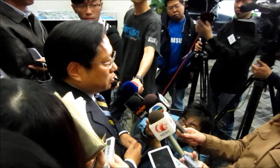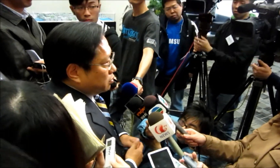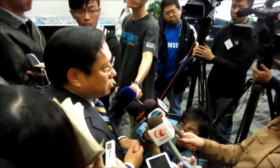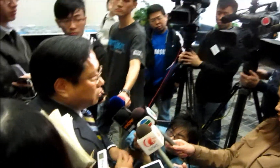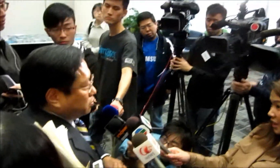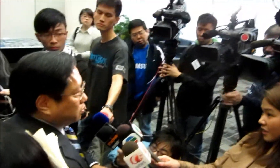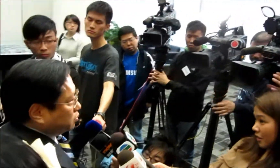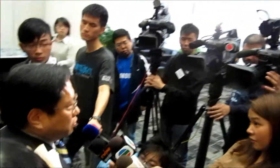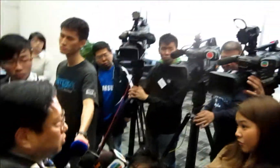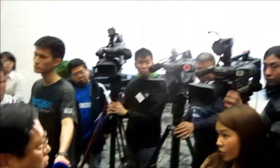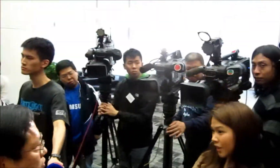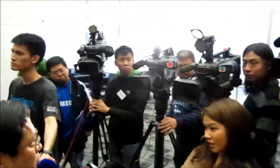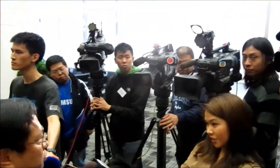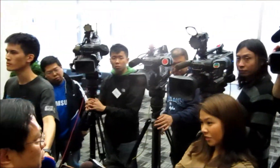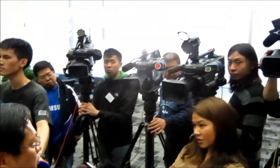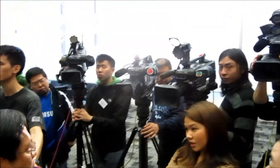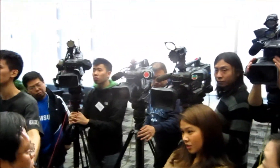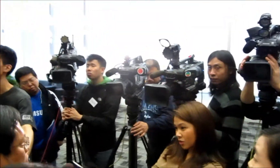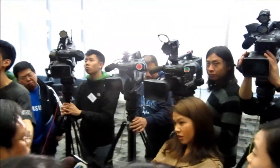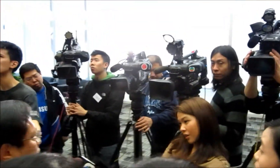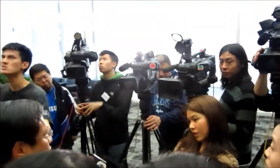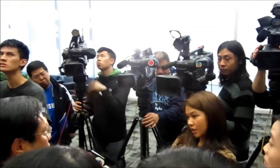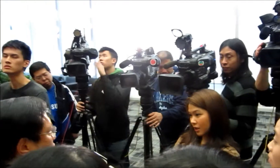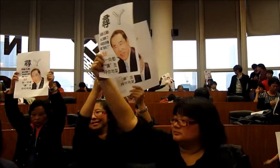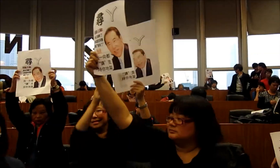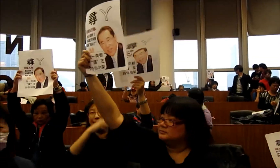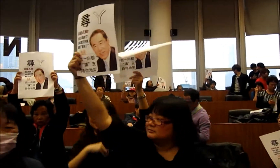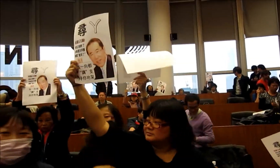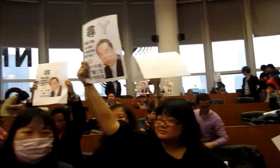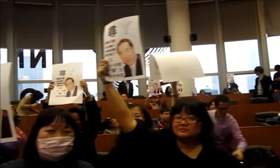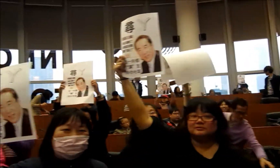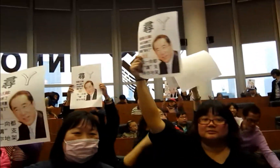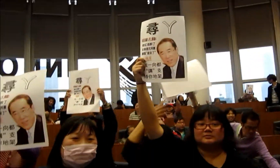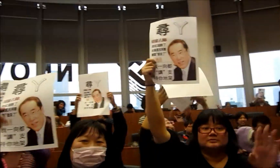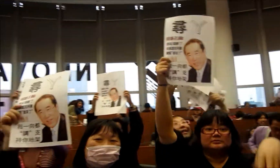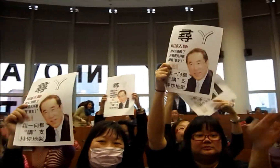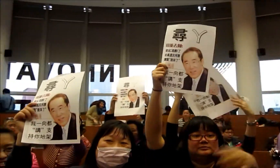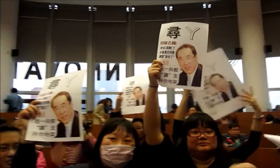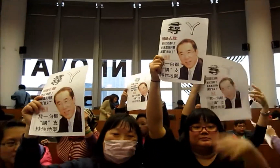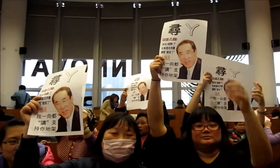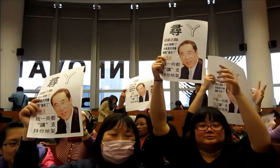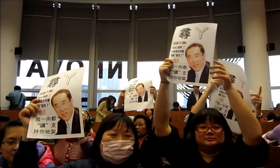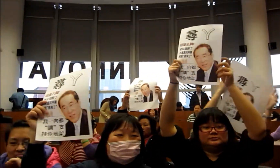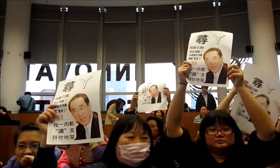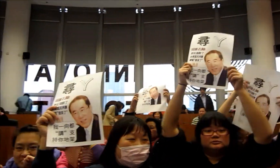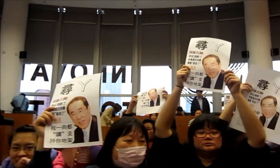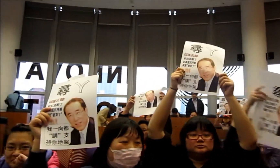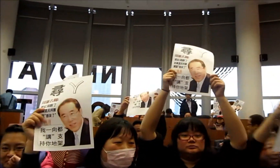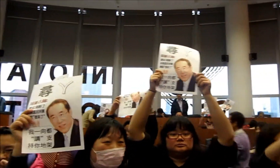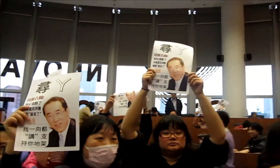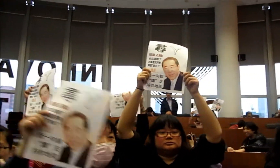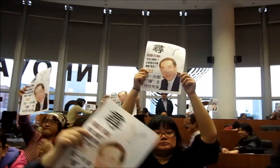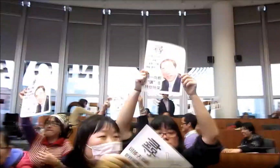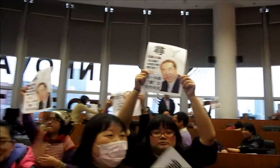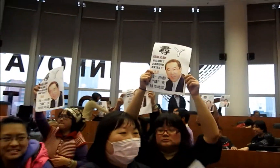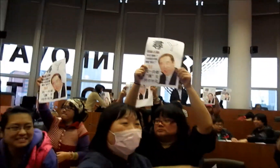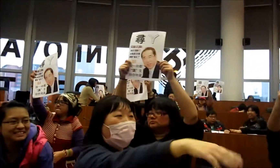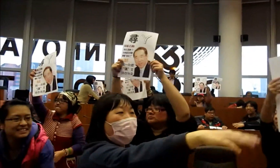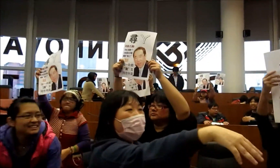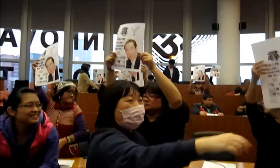Y否拒絕和你避免對啦做了一句話我們去那